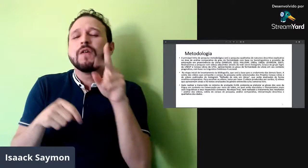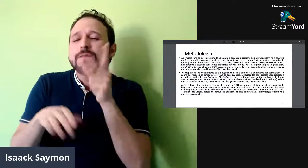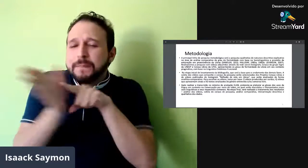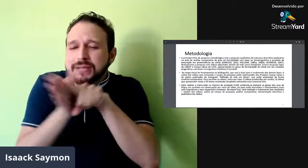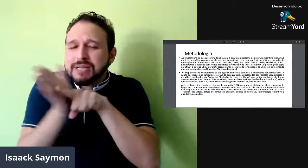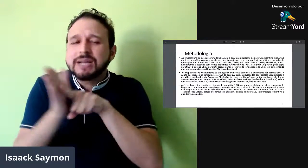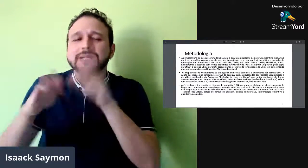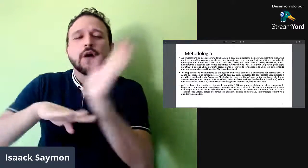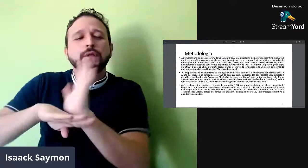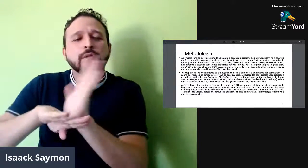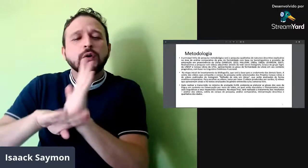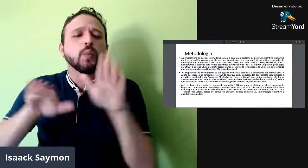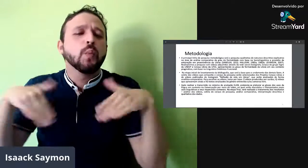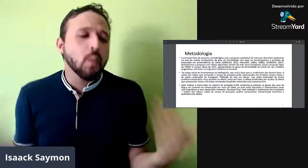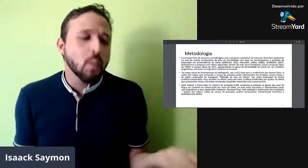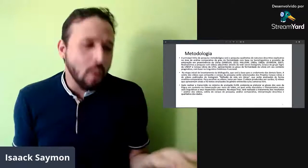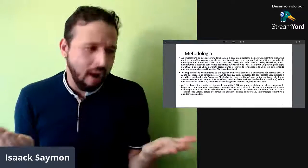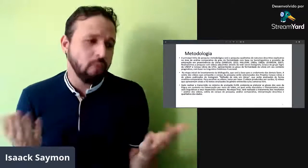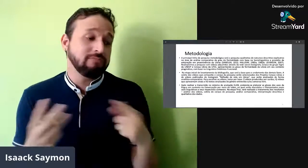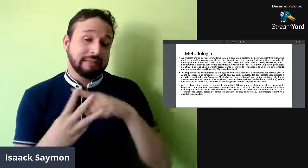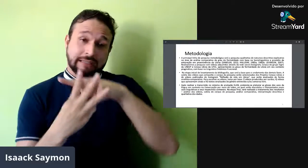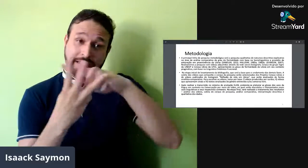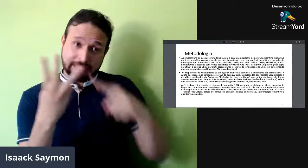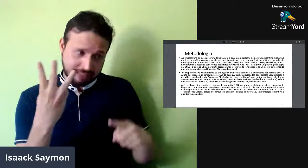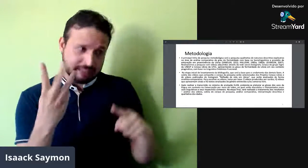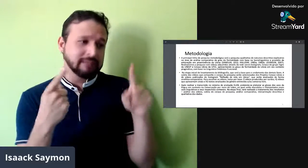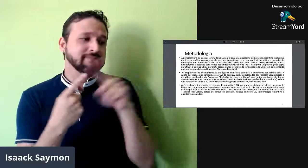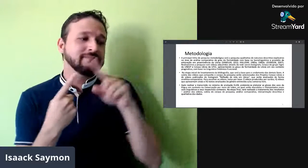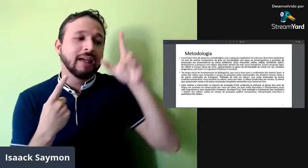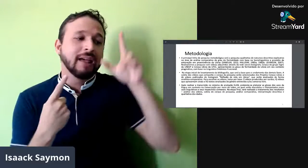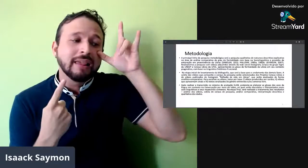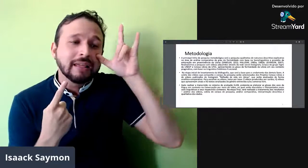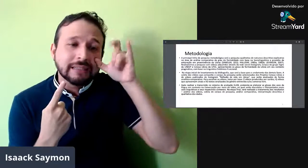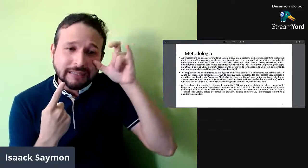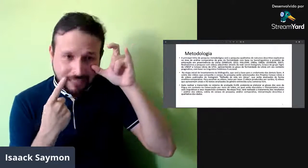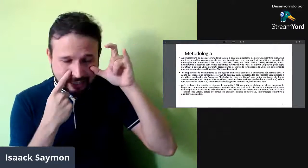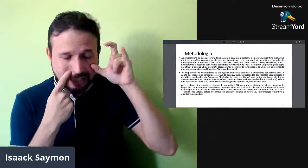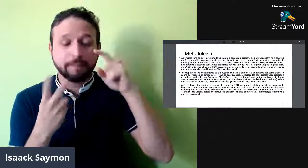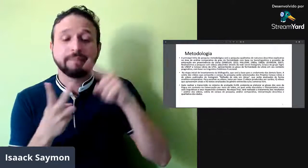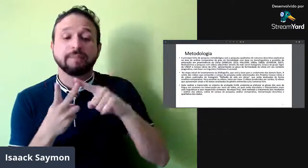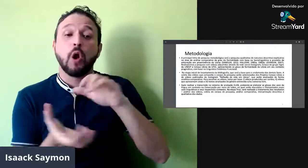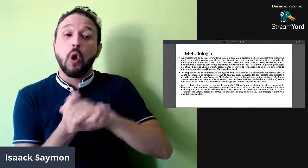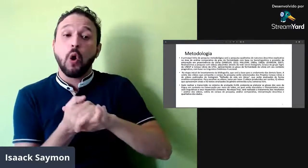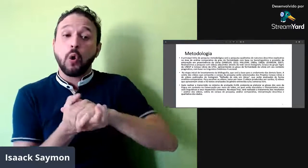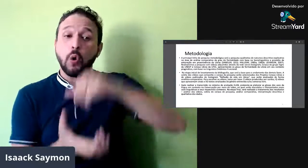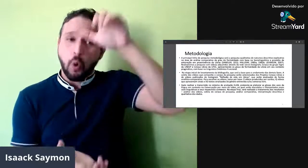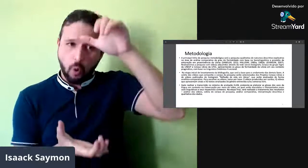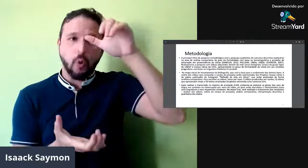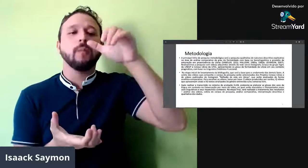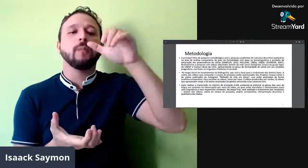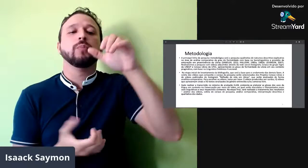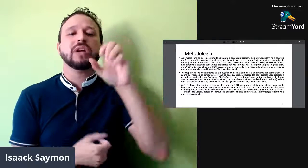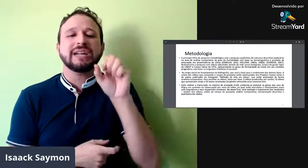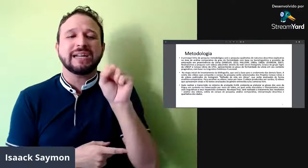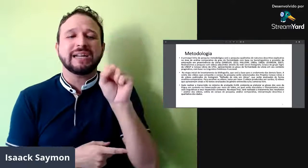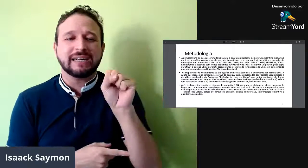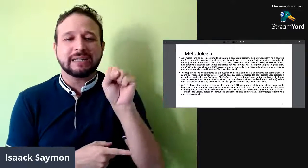E, então, eu vou pesquisar, né. Eu pesquisei ali alguns vídeos também que seriam interessantes, no